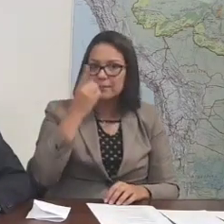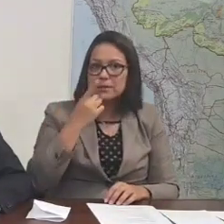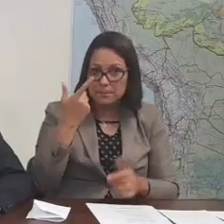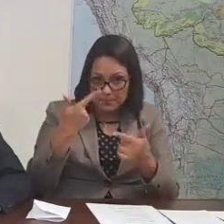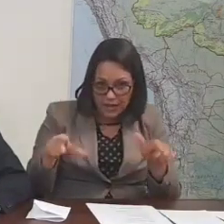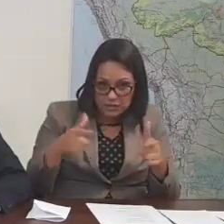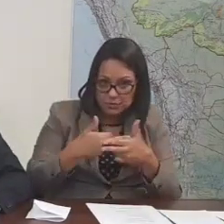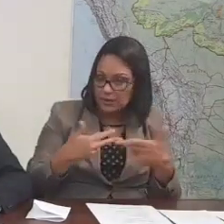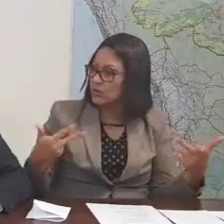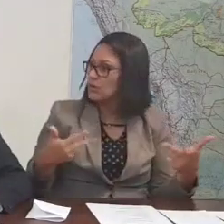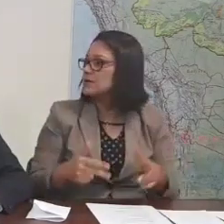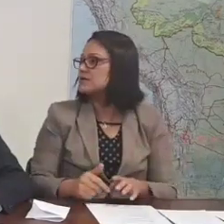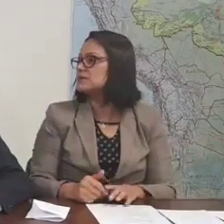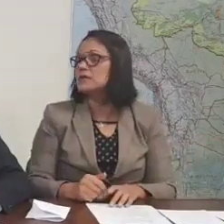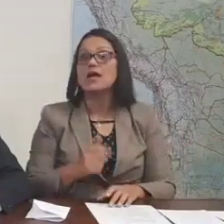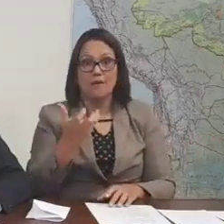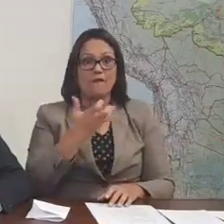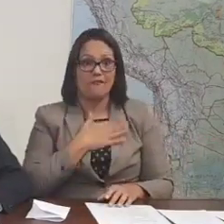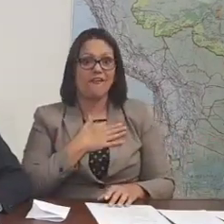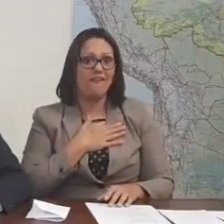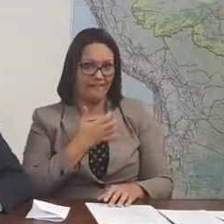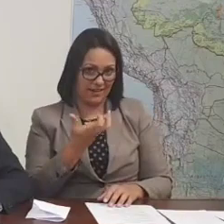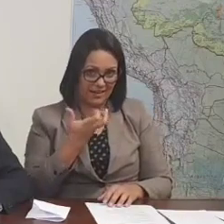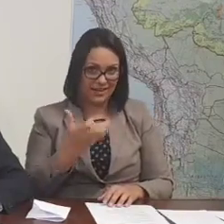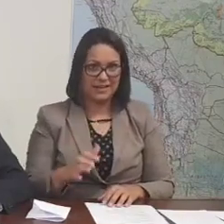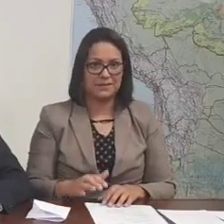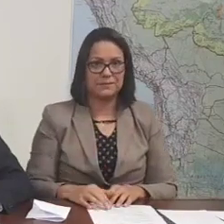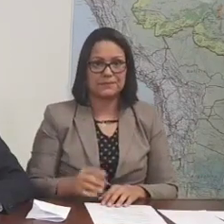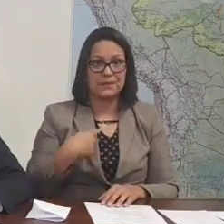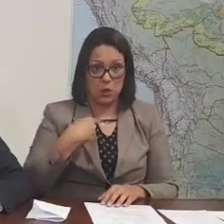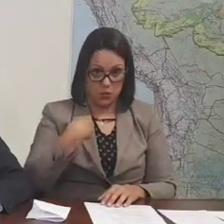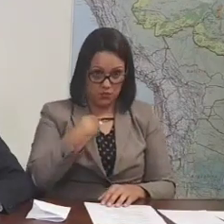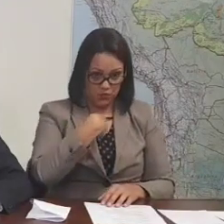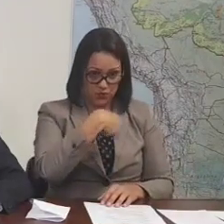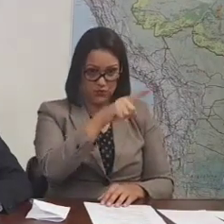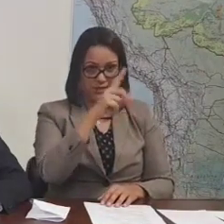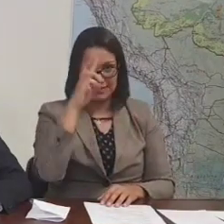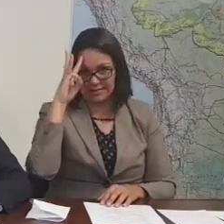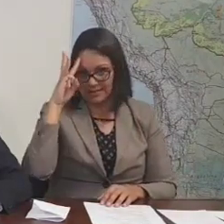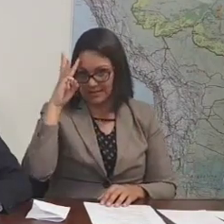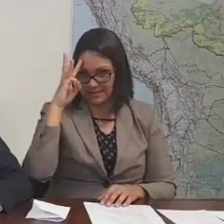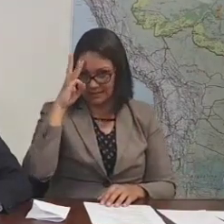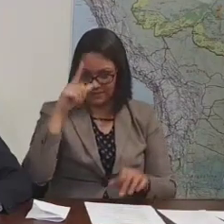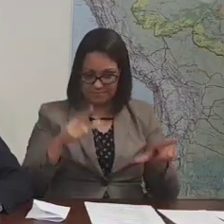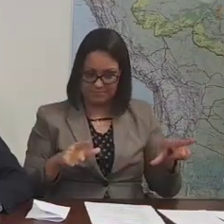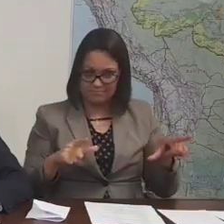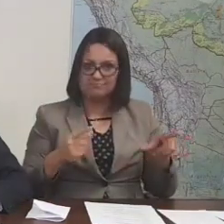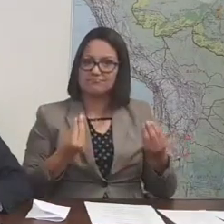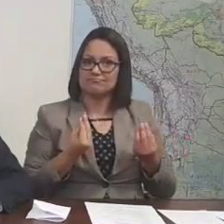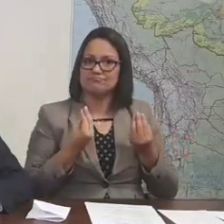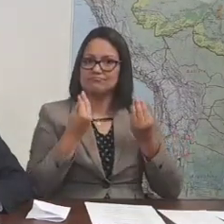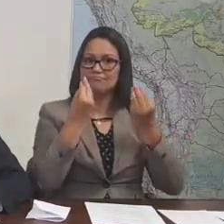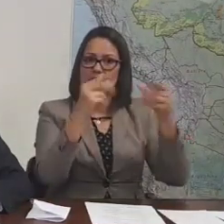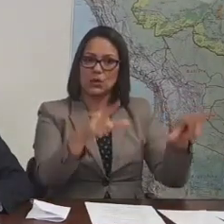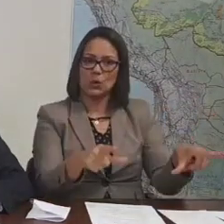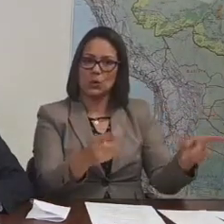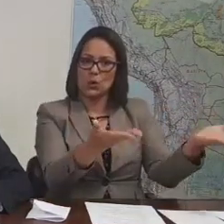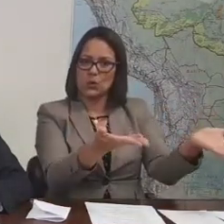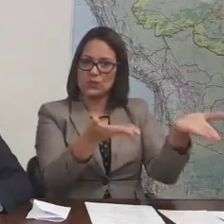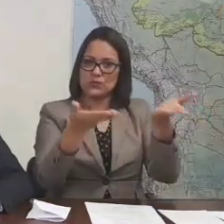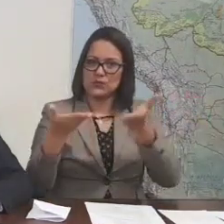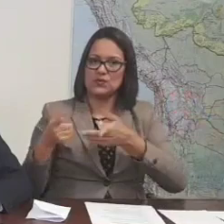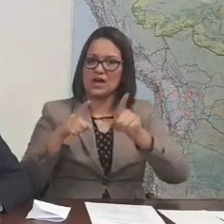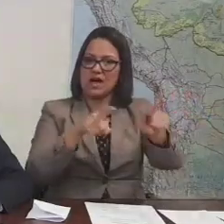gostaria. Para você falar, presidente, eu estive na terça-feira entregando, pessoalmente, o convite da